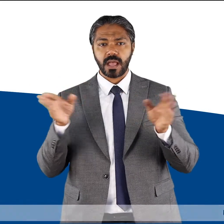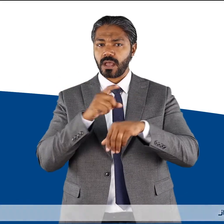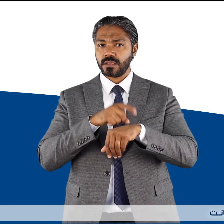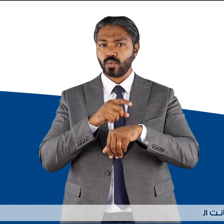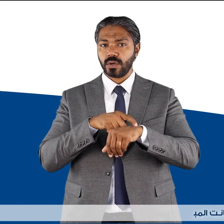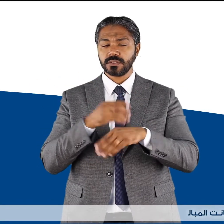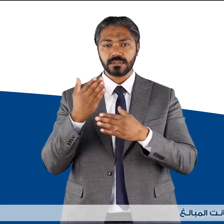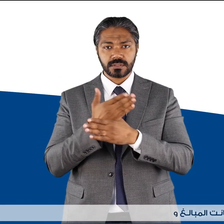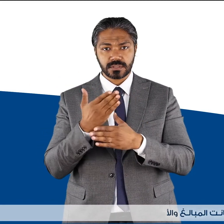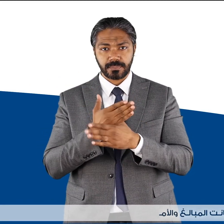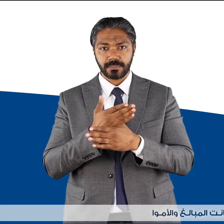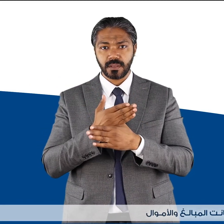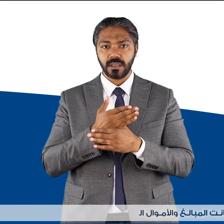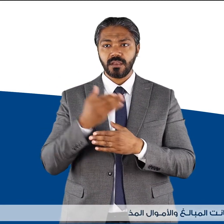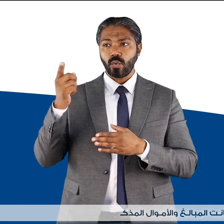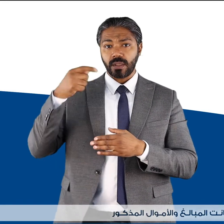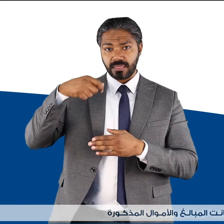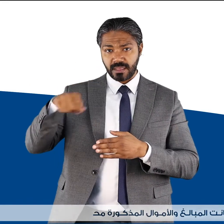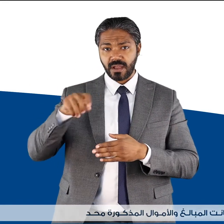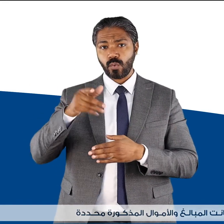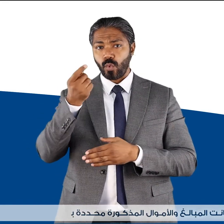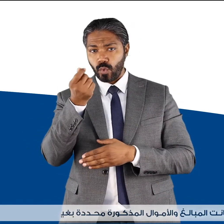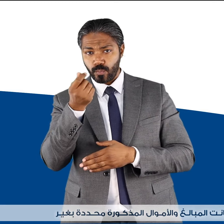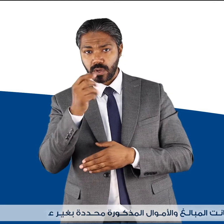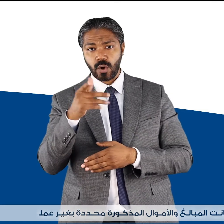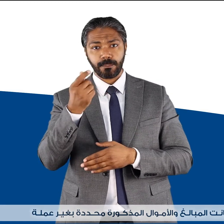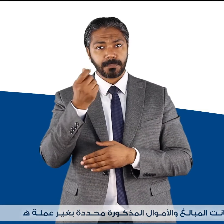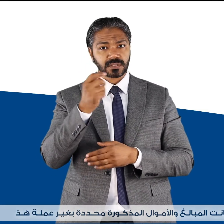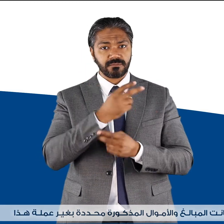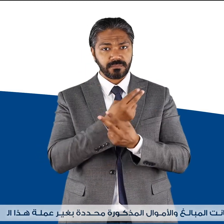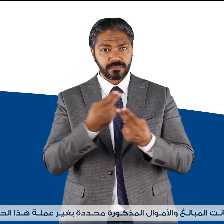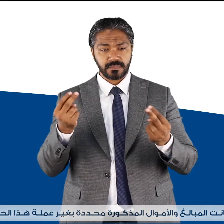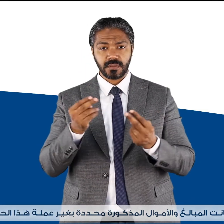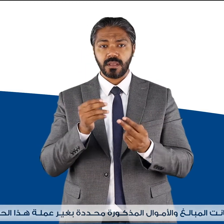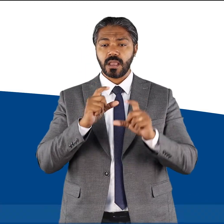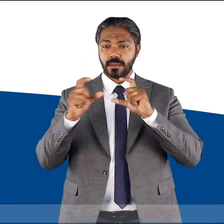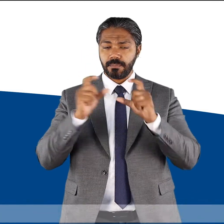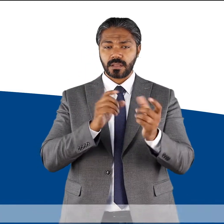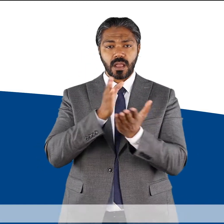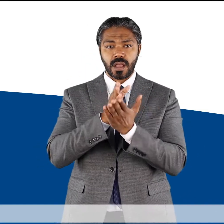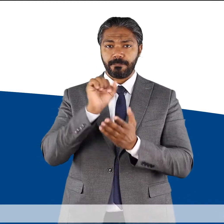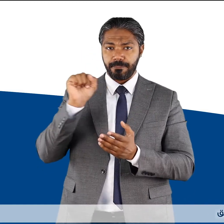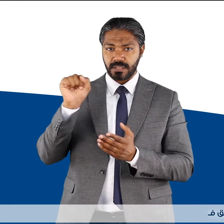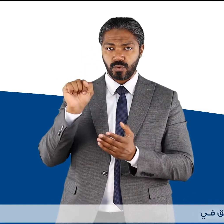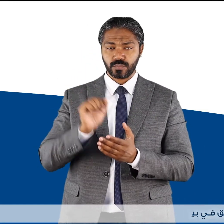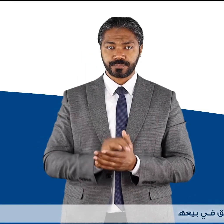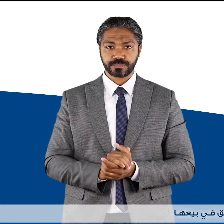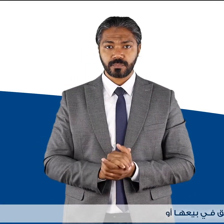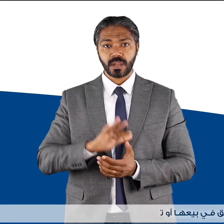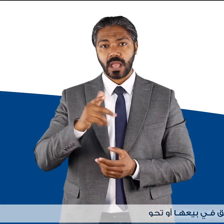كانت المبالغ والأموال المذكورة محددة بغير عملة هذا الحساب كان للبنك الحق في بيعها أو